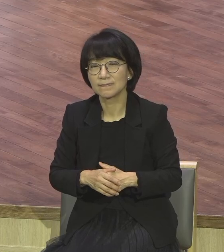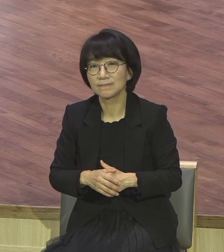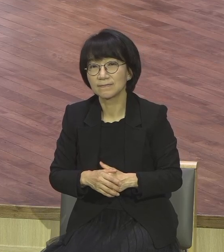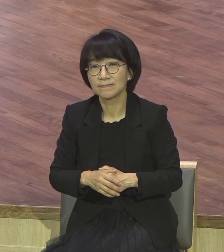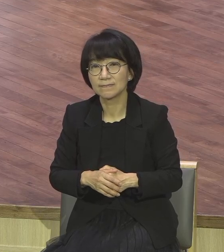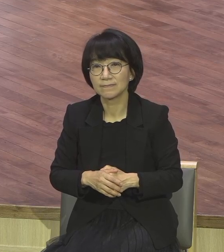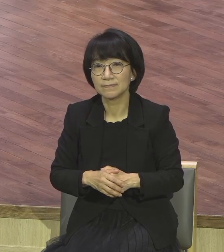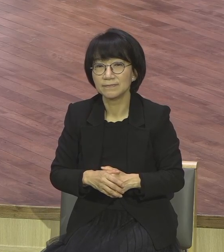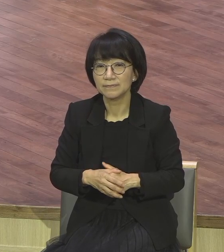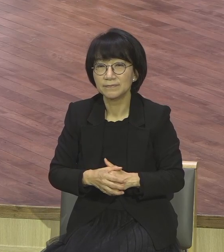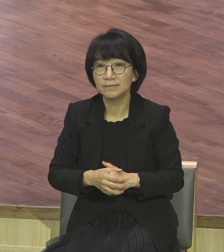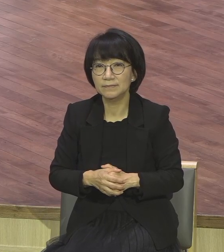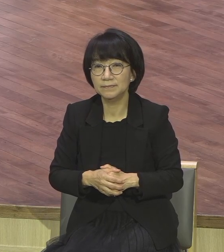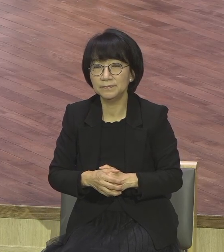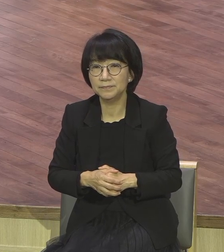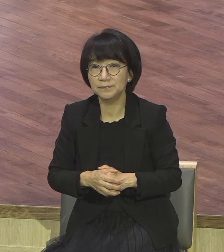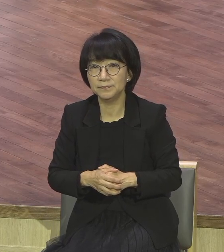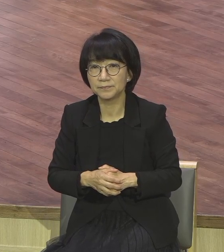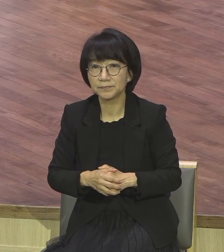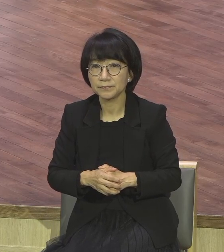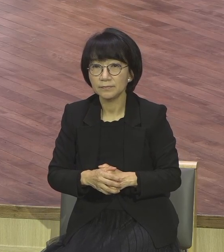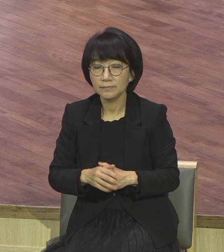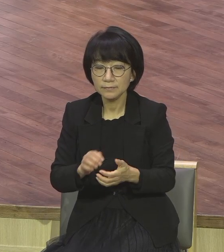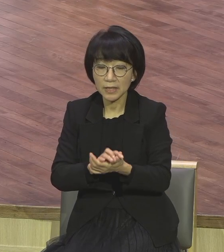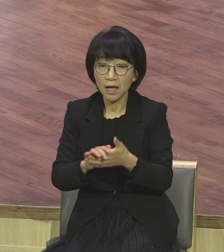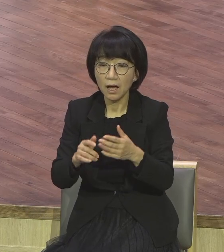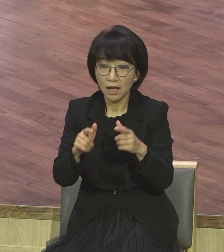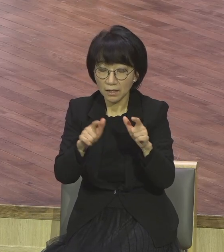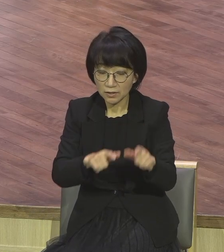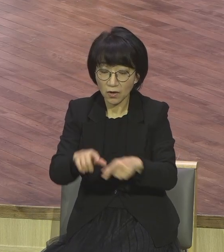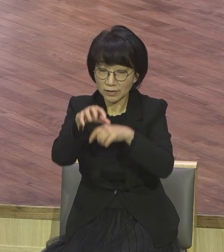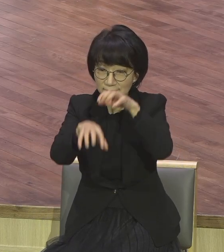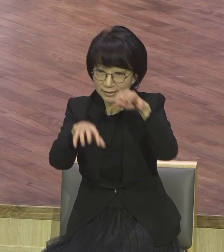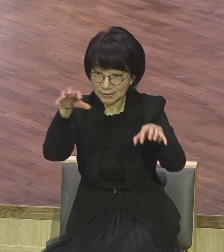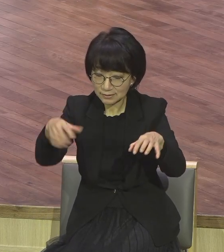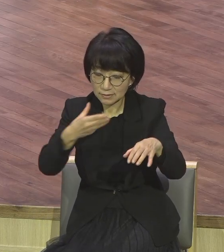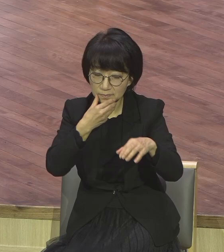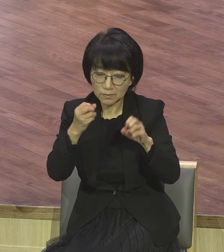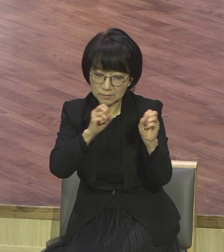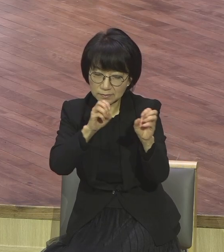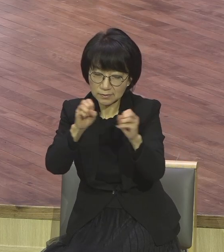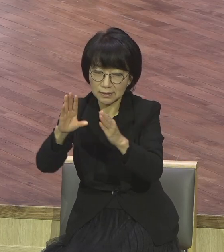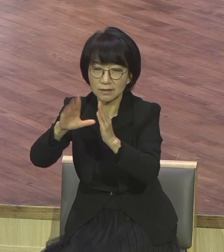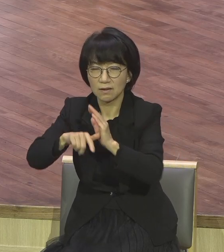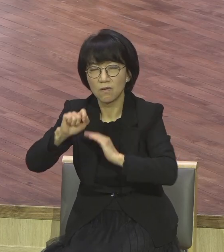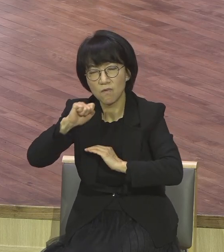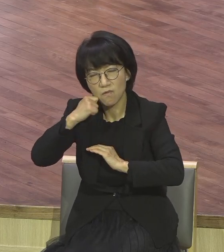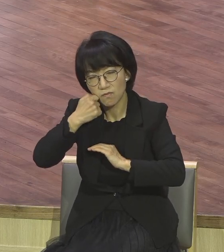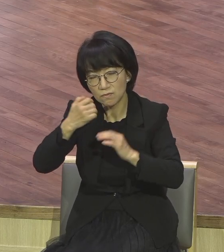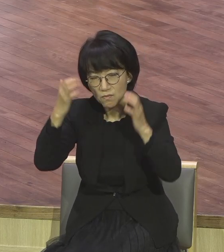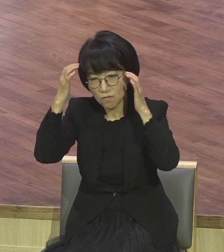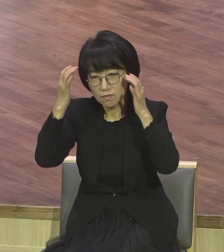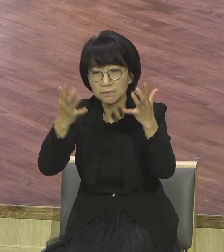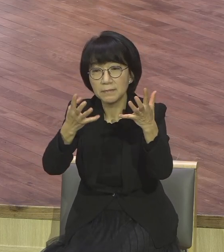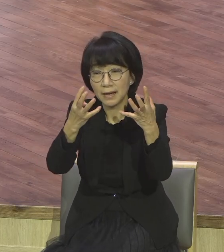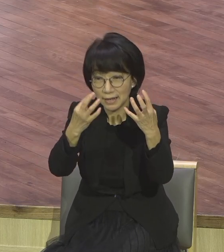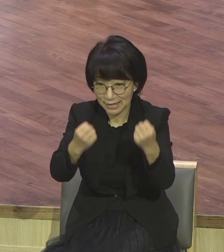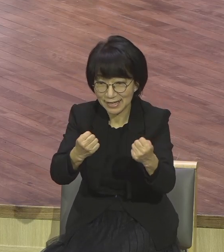그래서 이 모든 현장 가면 그렇기 때문에 그 모든 것을 넘어서서 보험 증가할 수 있도록 힘을